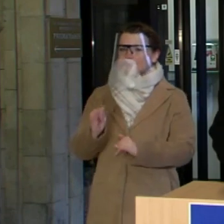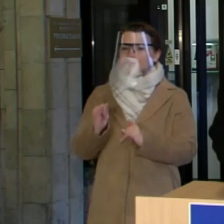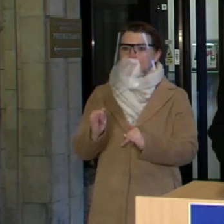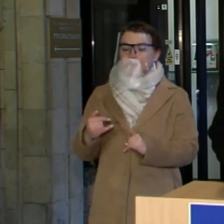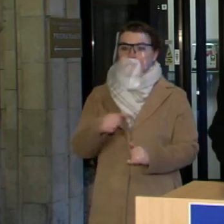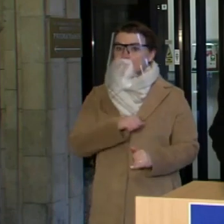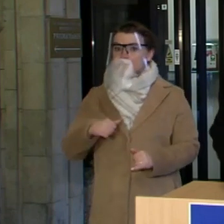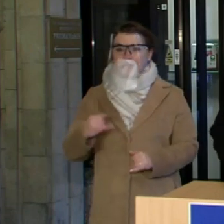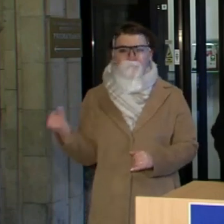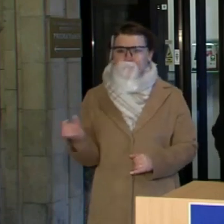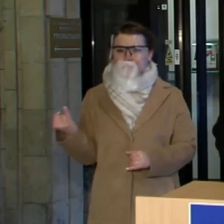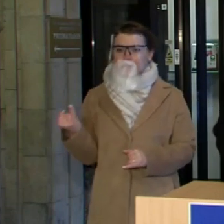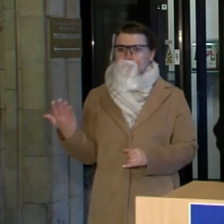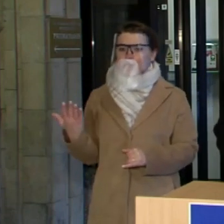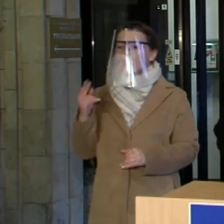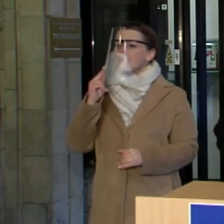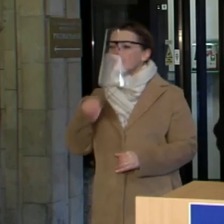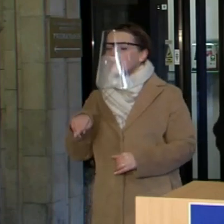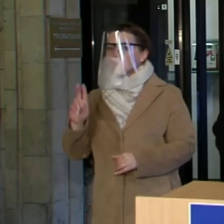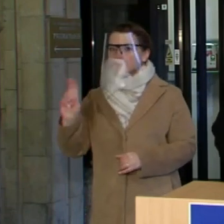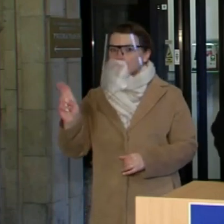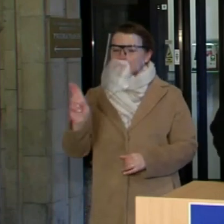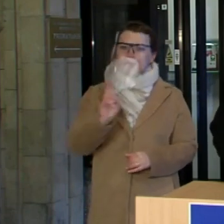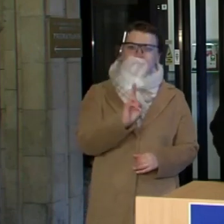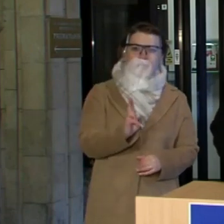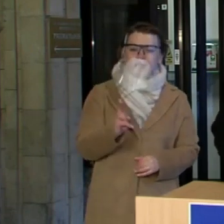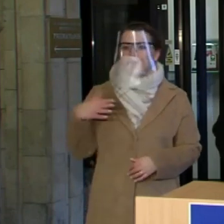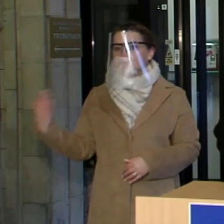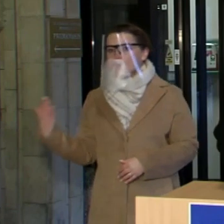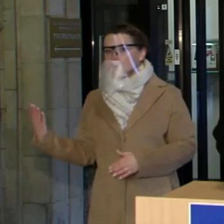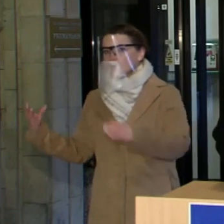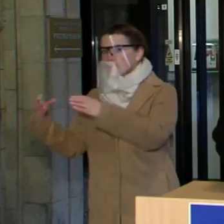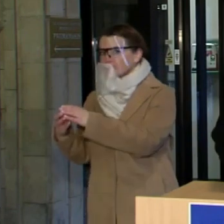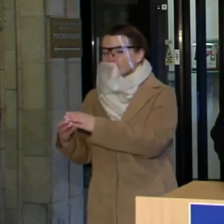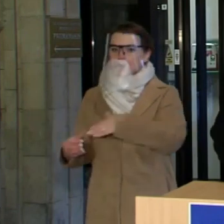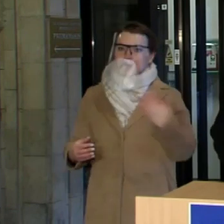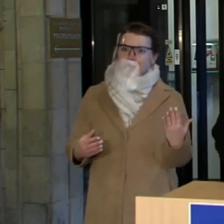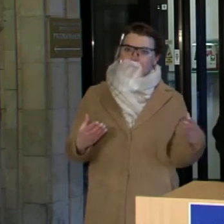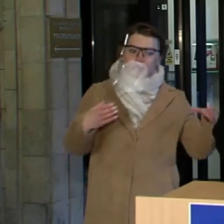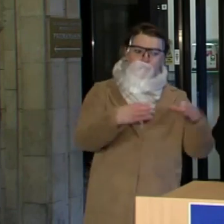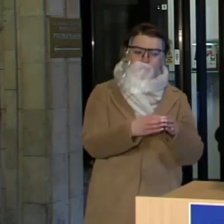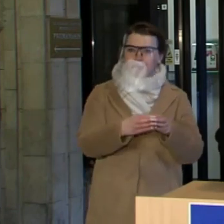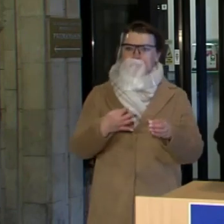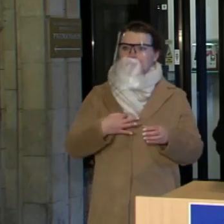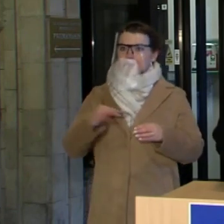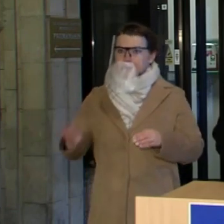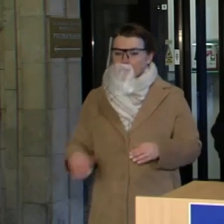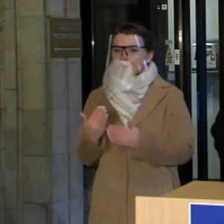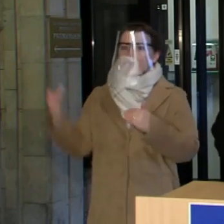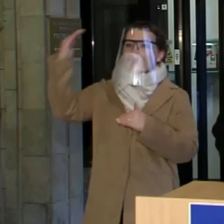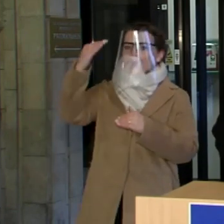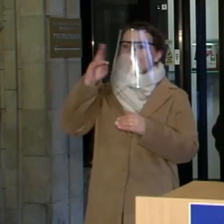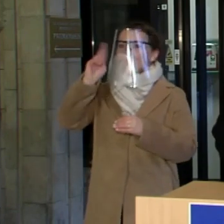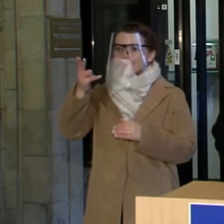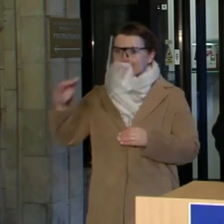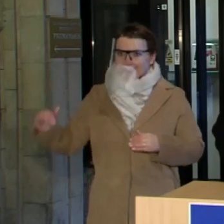neįdomu, kas dėl vakarykštio fiasko kaltas. Ar dešinieji, ar kairėji, ar viršutiniai, ar